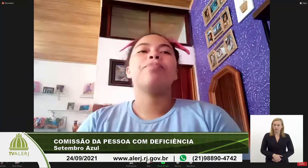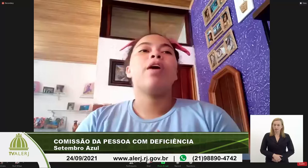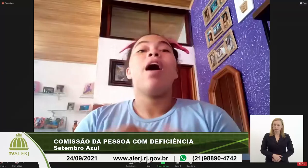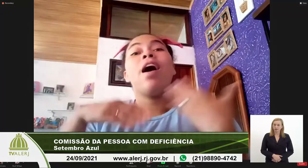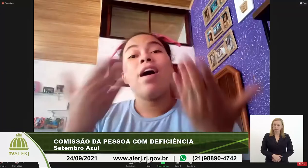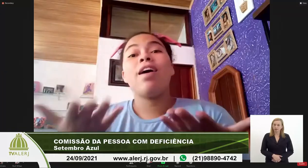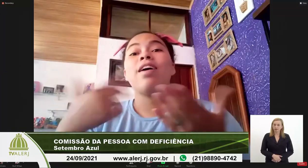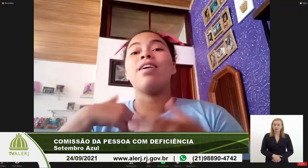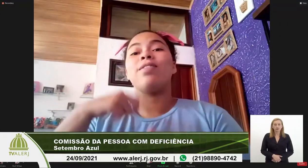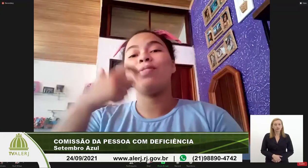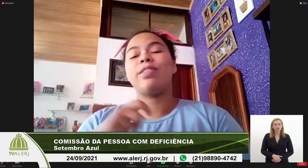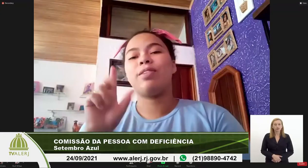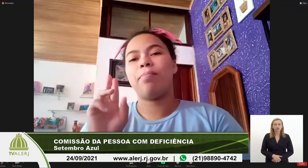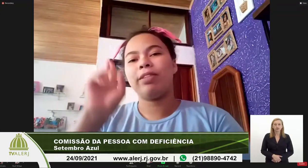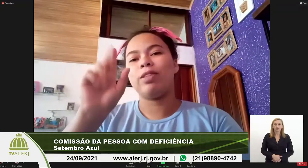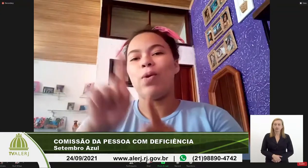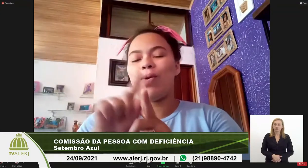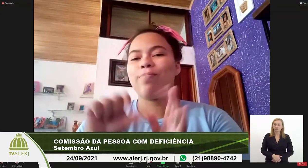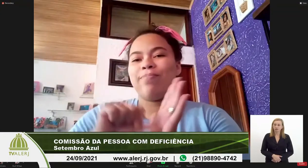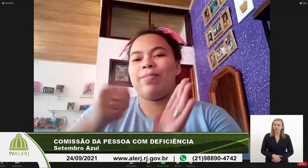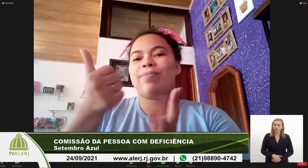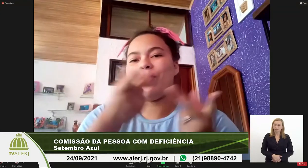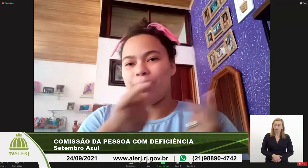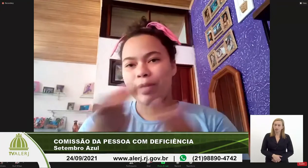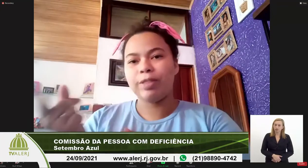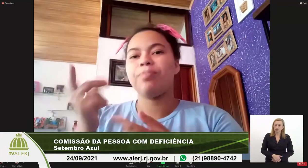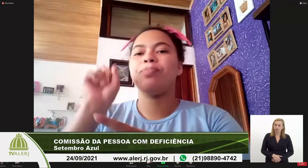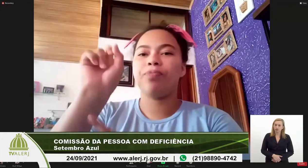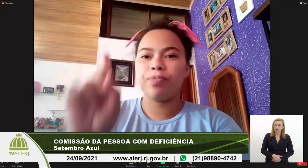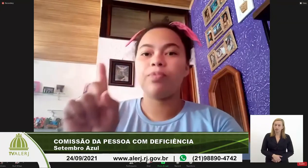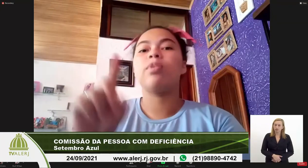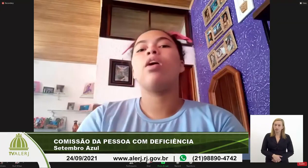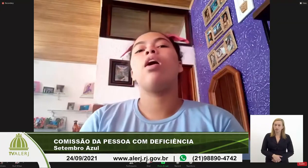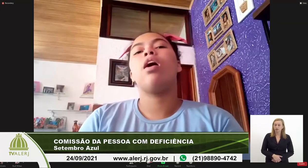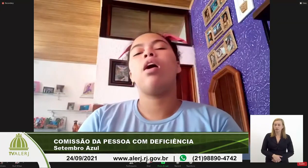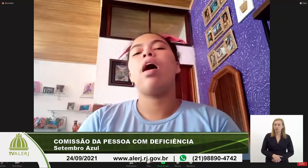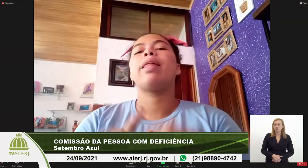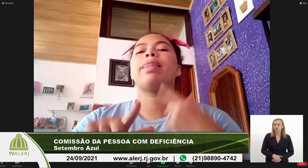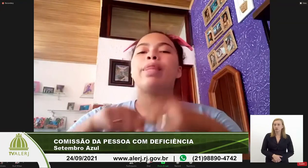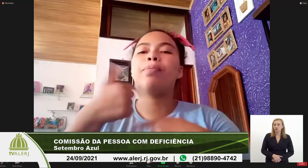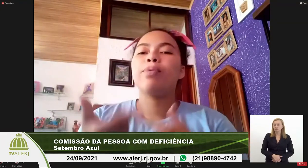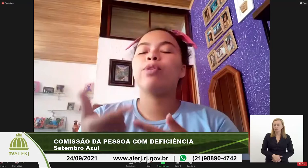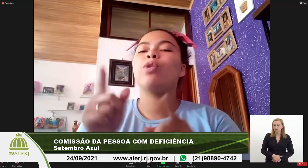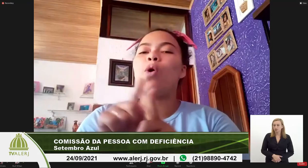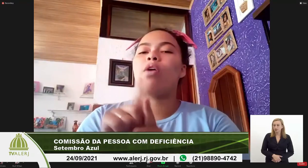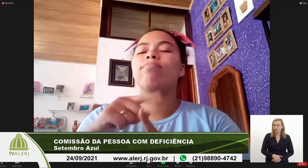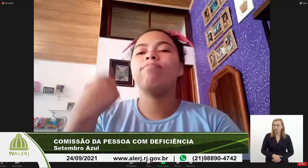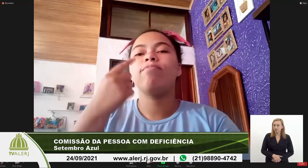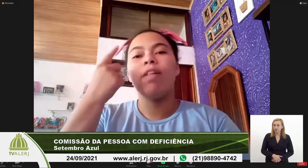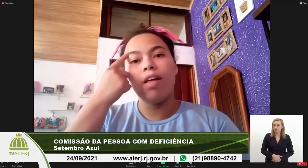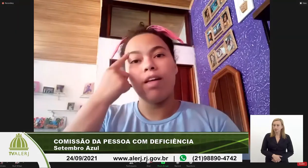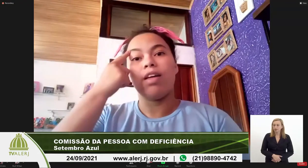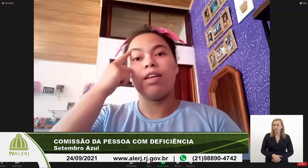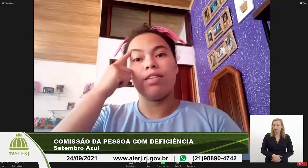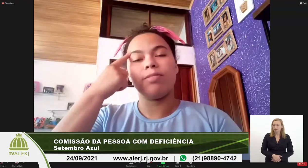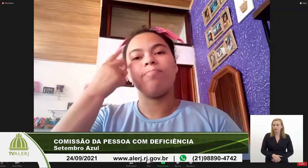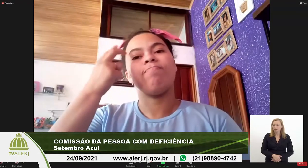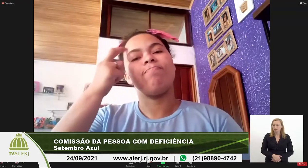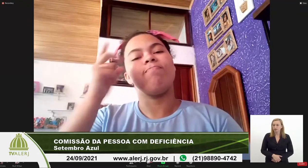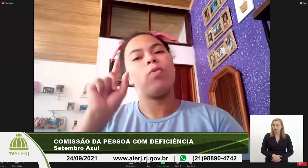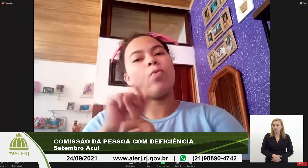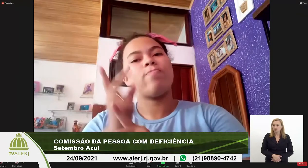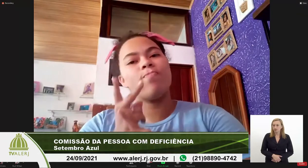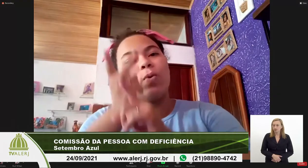E aí nós criamos várias leis, como o dia do atleta surdo-olímpico. E, através dessa homenagem, nós